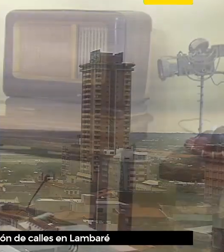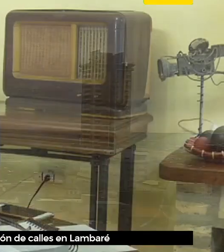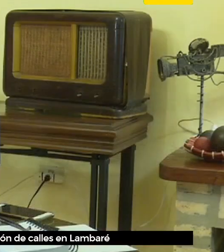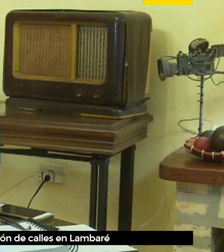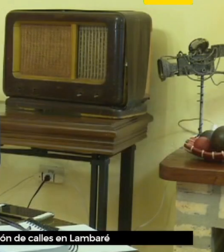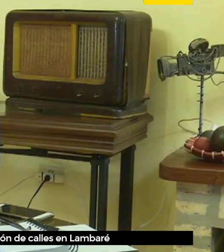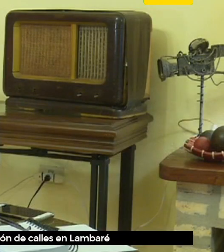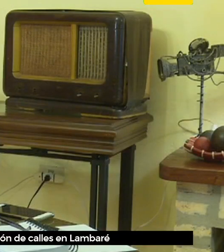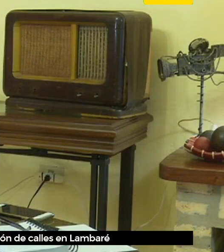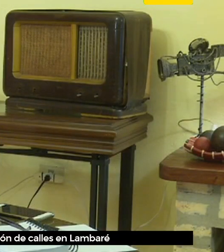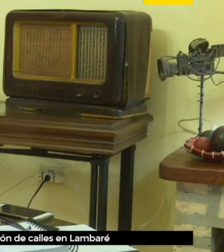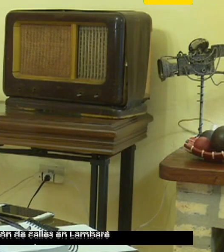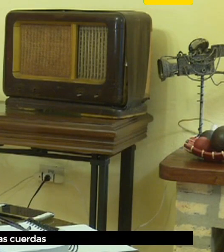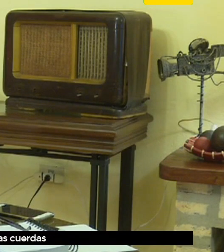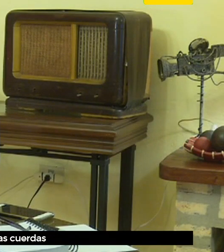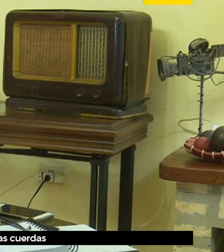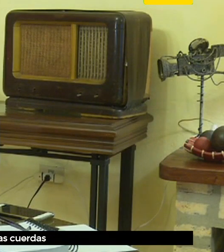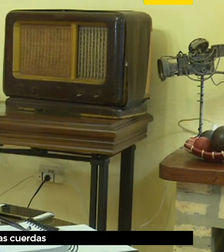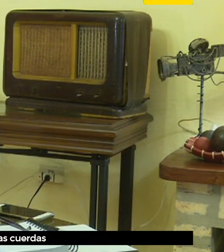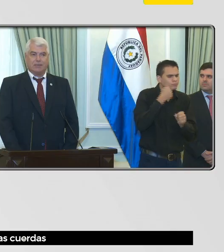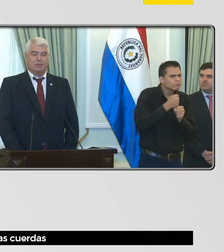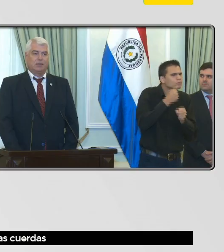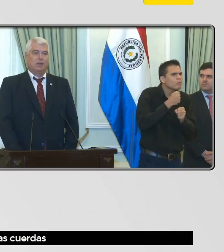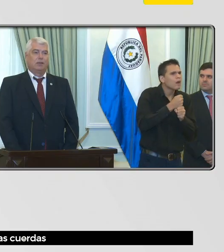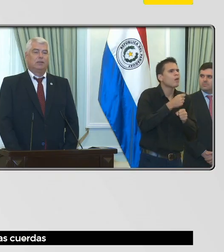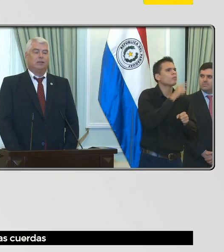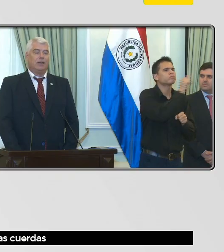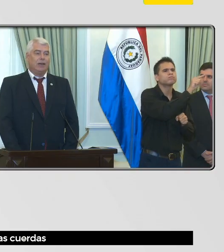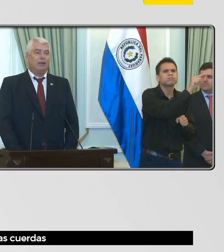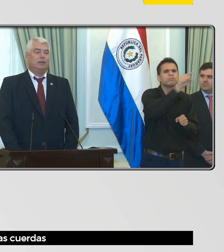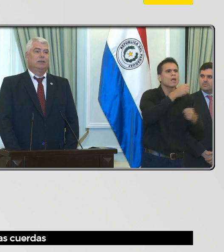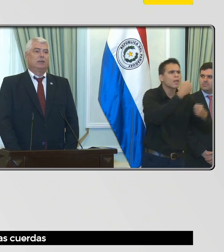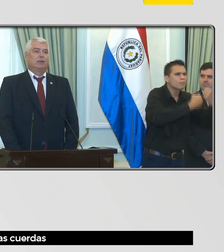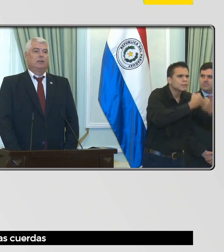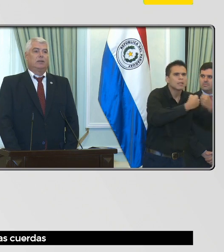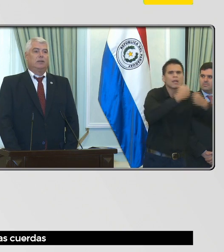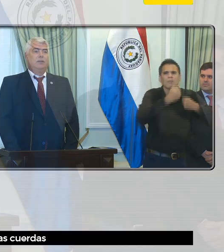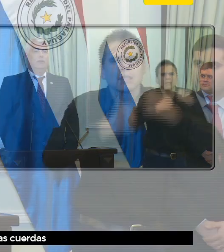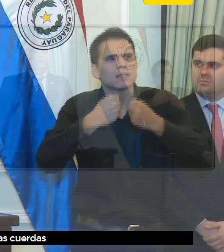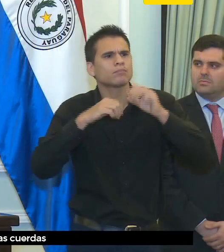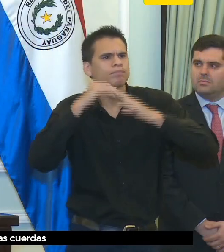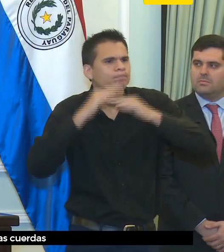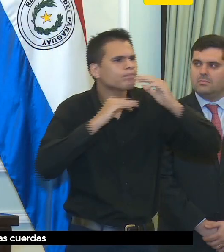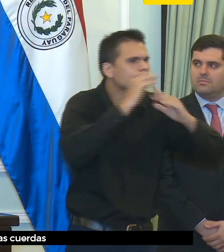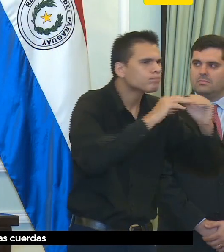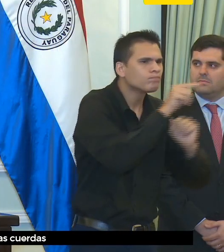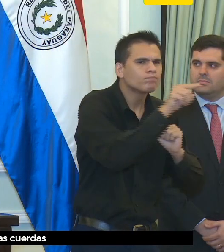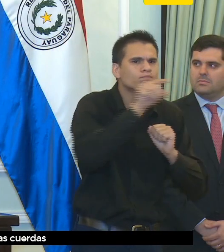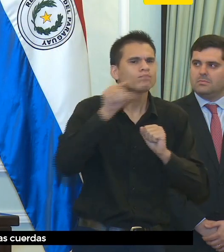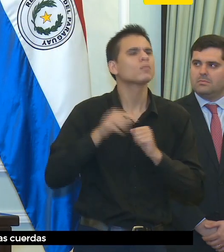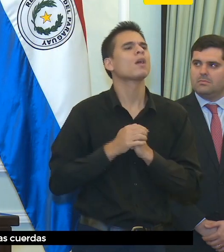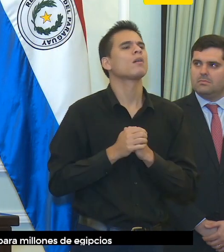Conferencia de prensa con el Ministro de Obras Públicas y Comunicaciones y el Ministro de Agricultura y Ganadería.